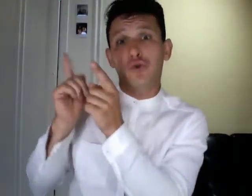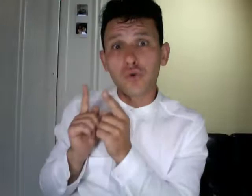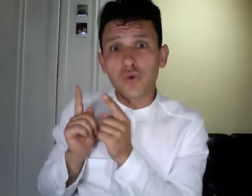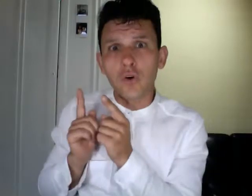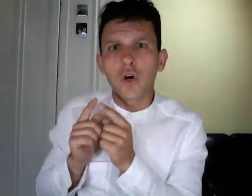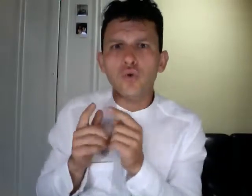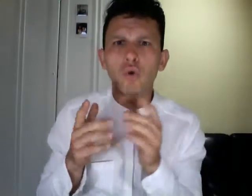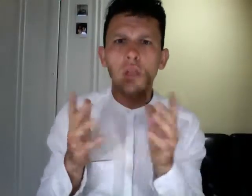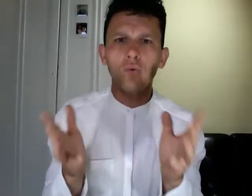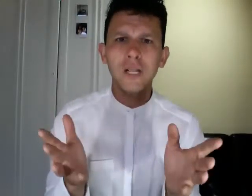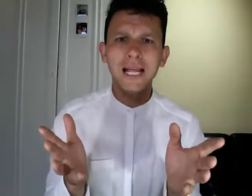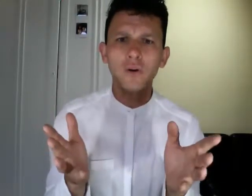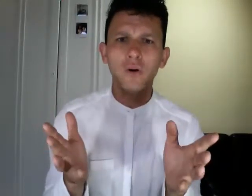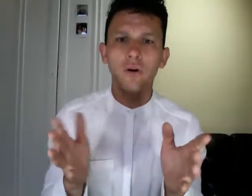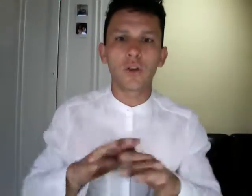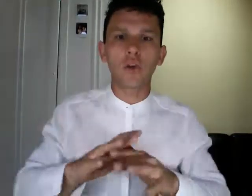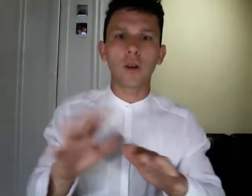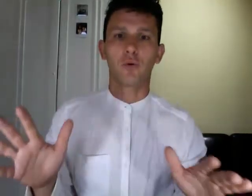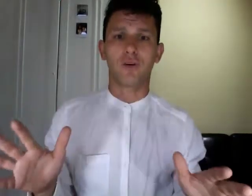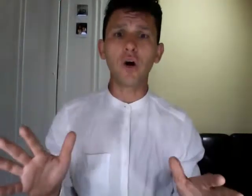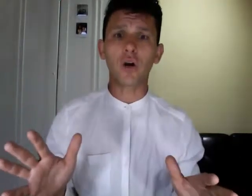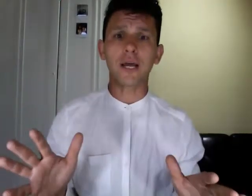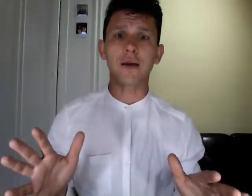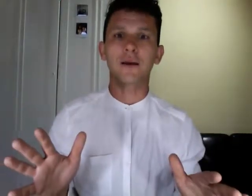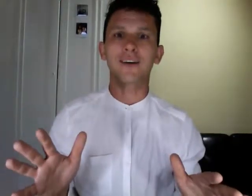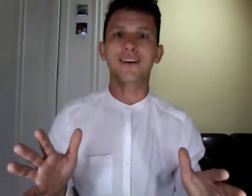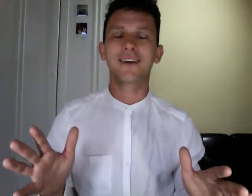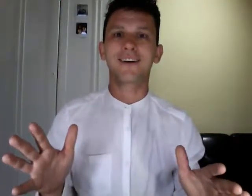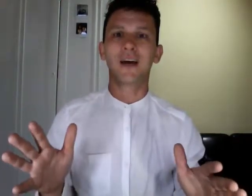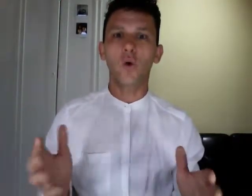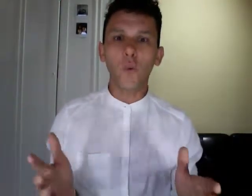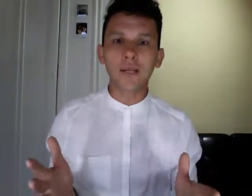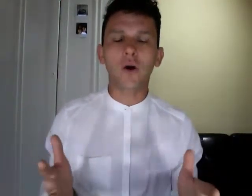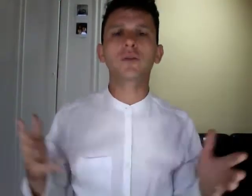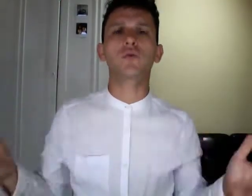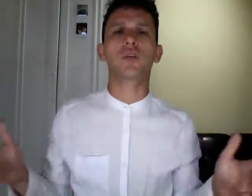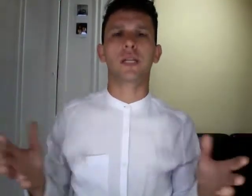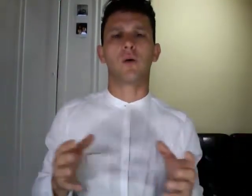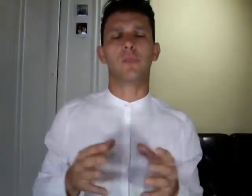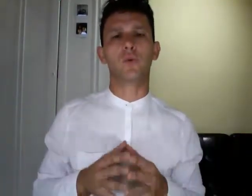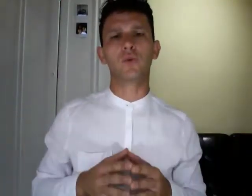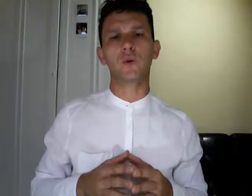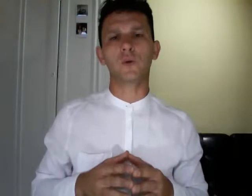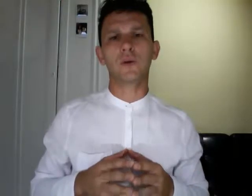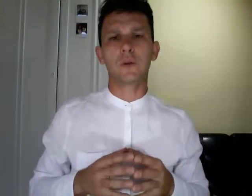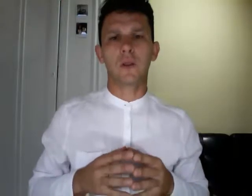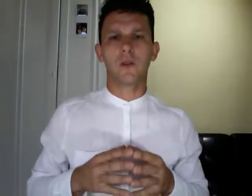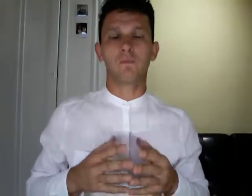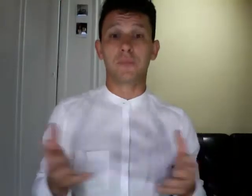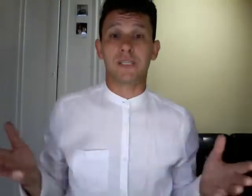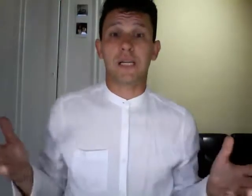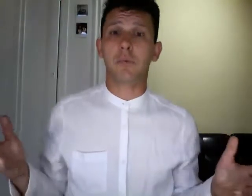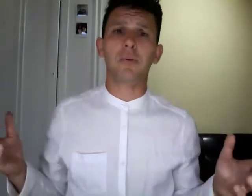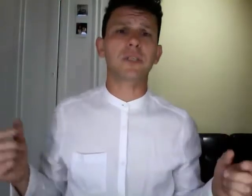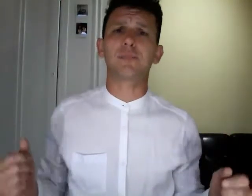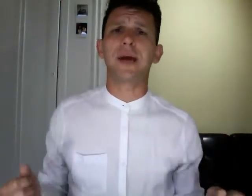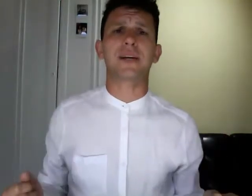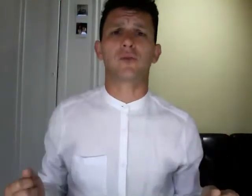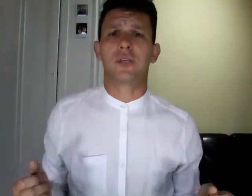giusto tutto ad un tratto non ha più valore quindi cosa succede a quel punto ti senti un po' disperso ti